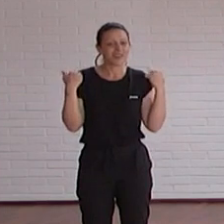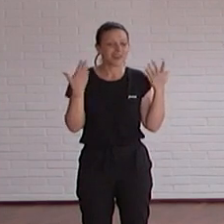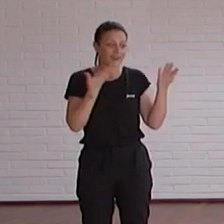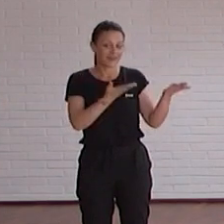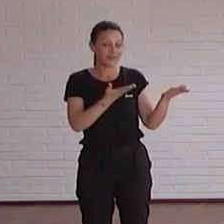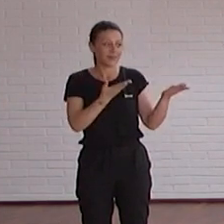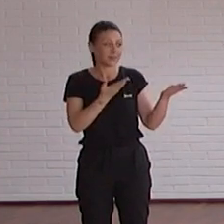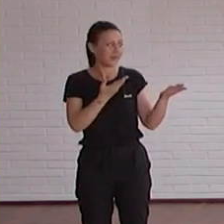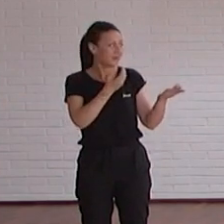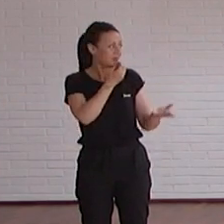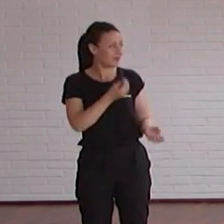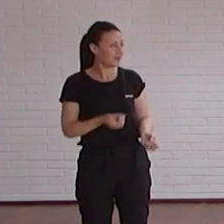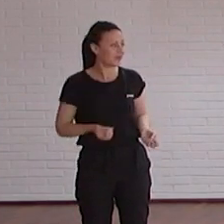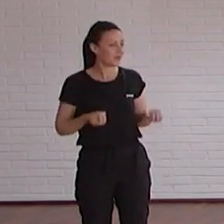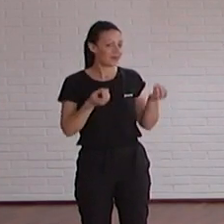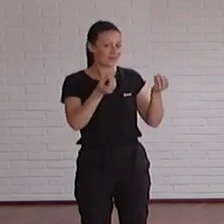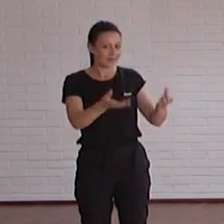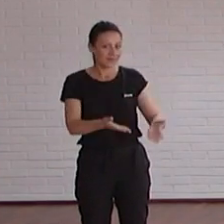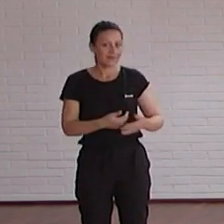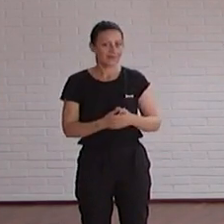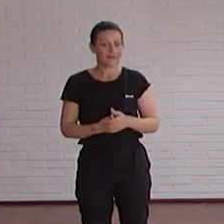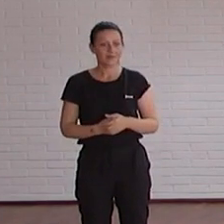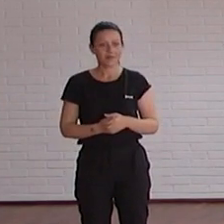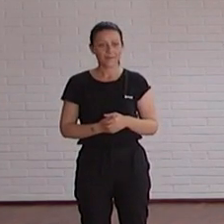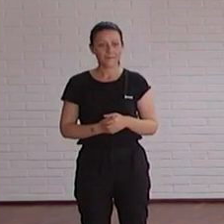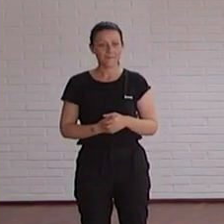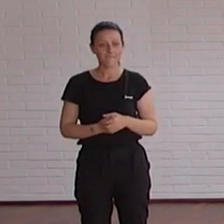equipo y trasladar ese agradecimiento a los demás.